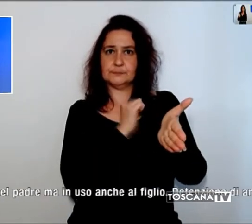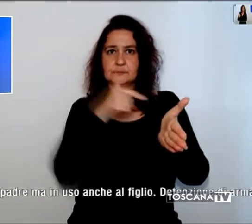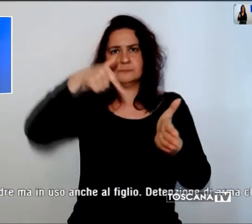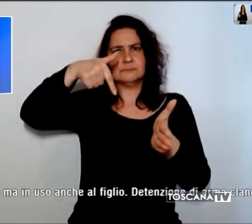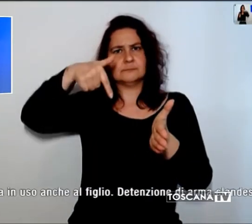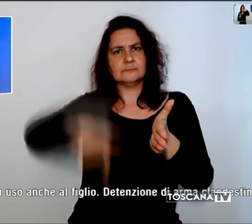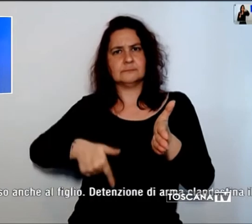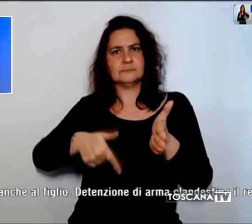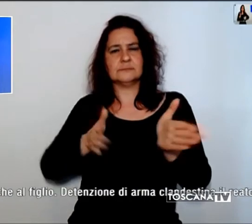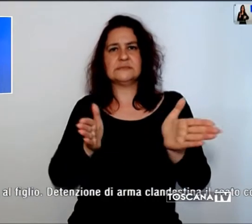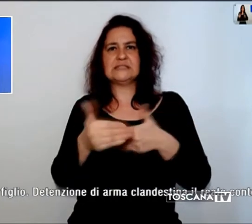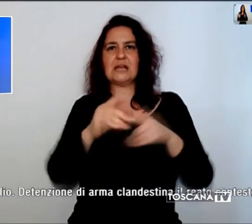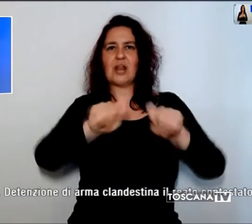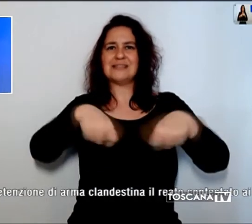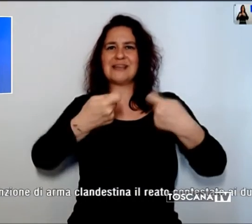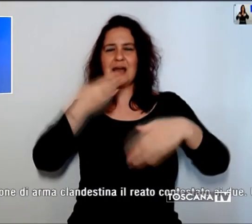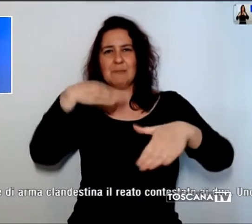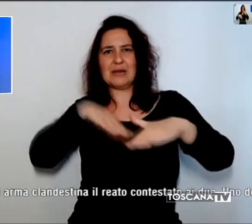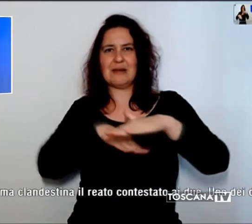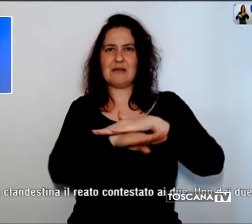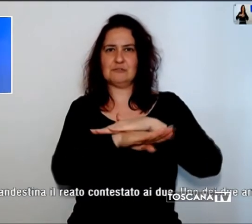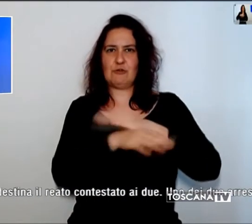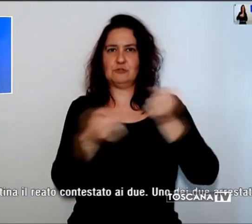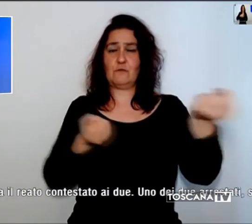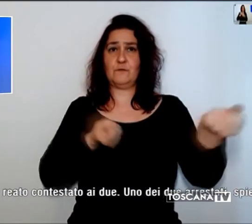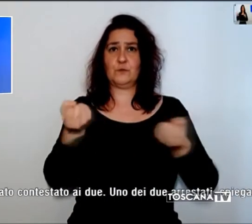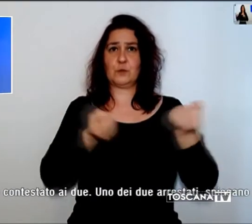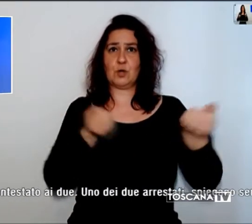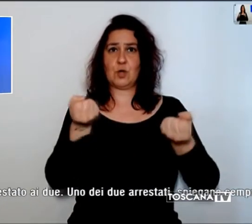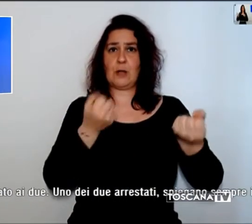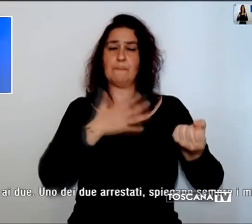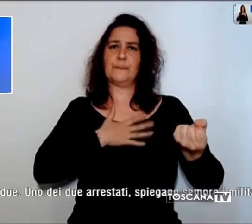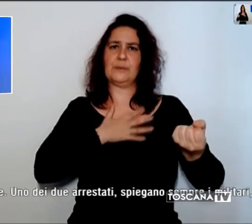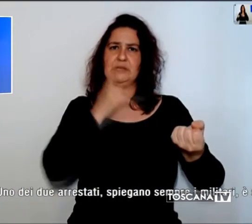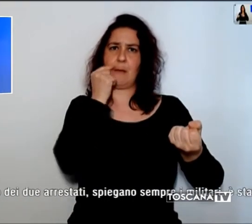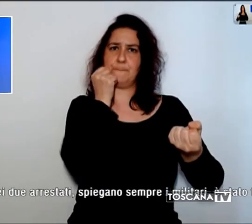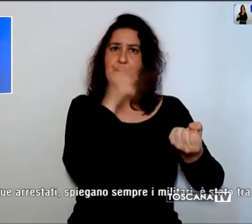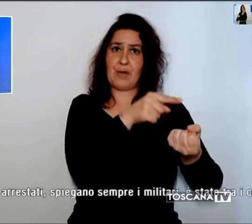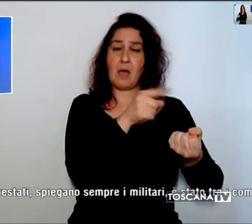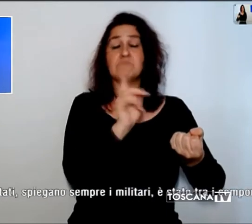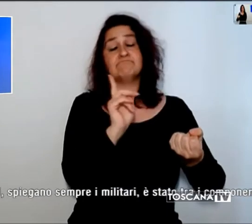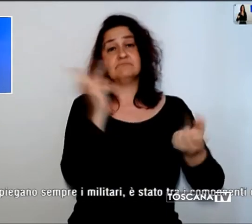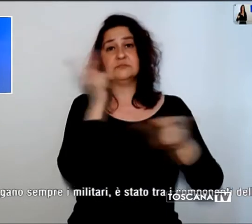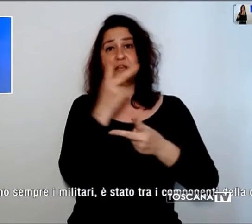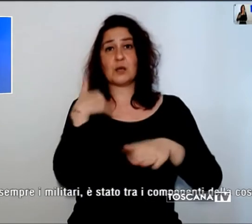scarpe nascosta in un furgone di proprietà del padre ma in uso anche al figlio.